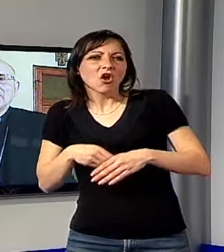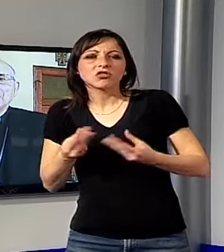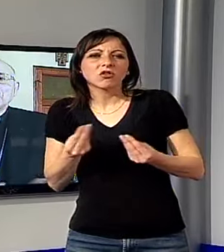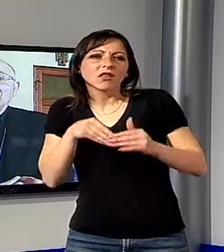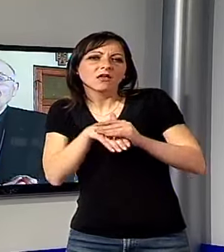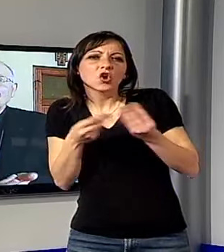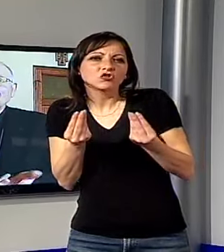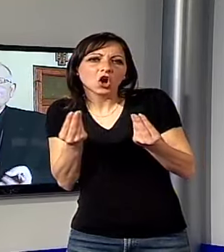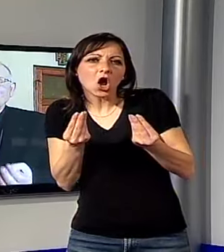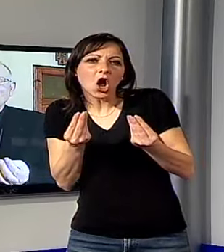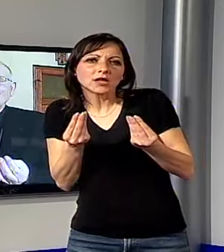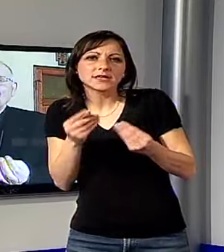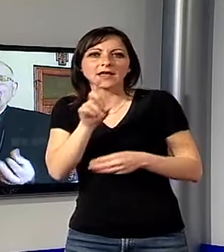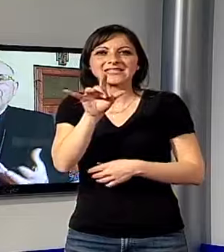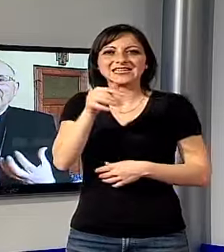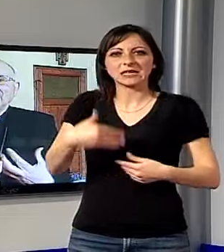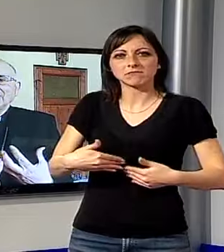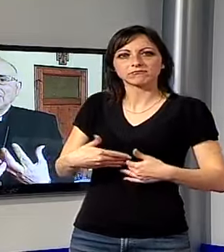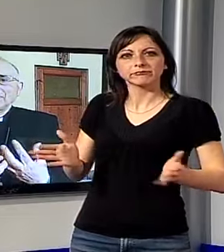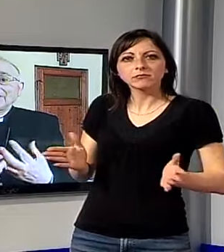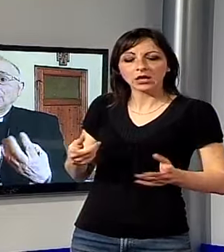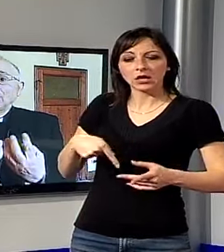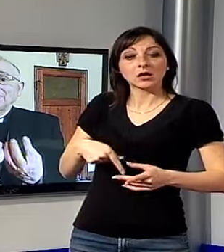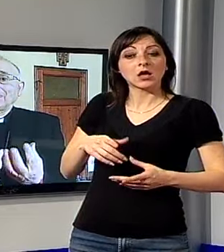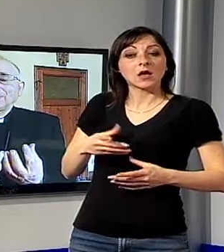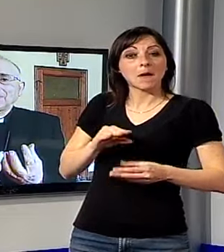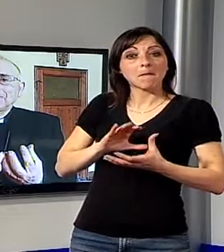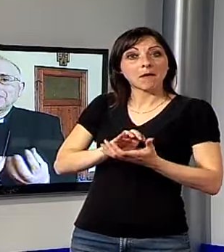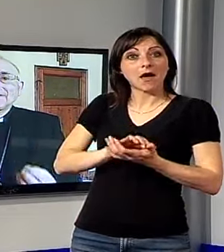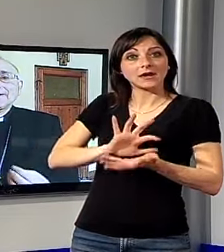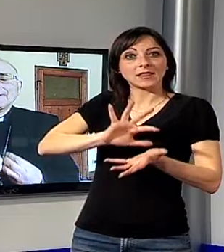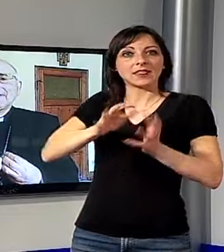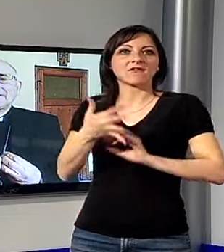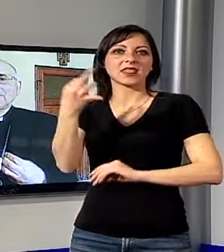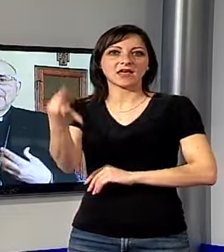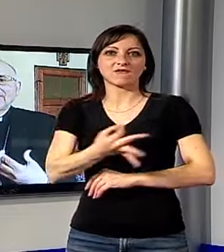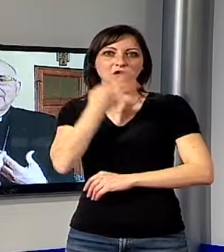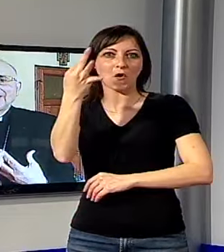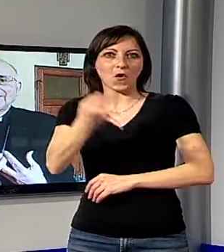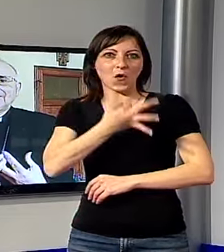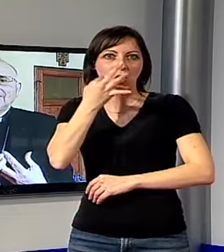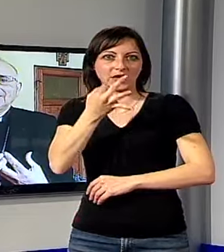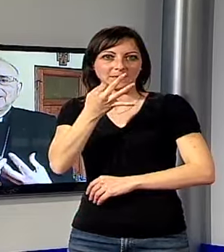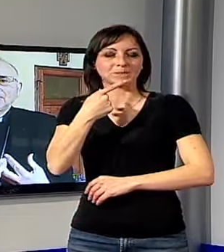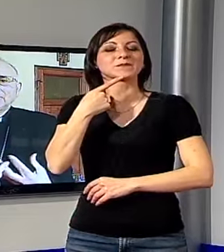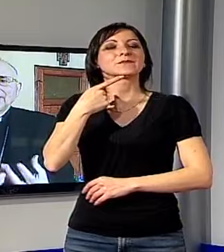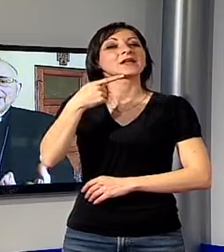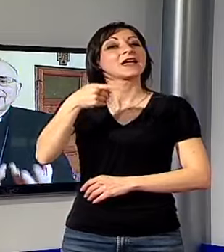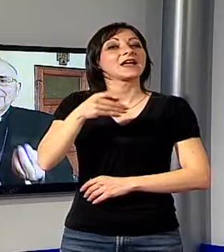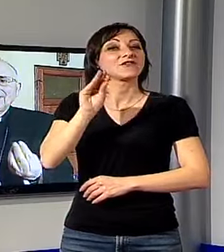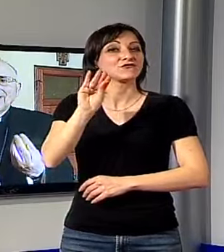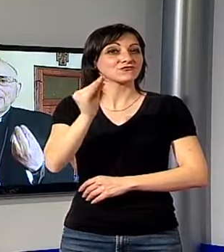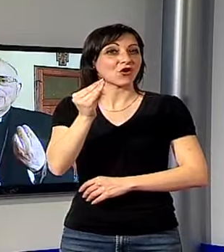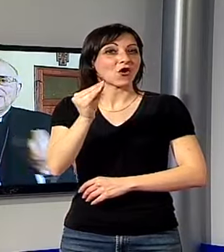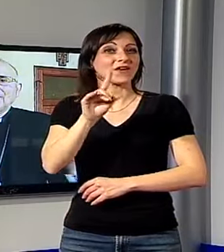aperto. E la storia dice che quel pane si è trasformato in rose, in fiori. Vedete, questa ragazzina nella sua bontà